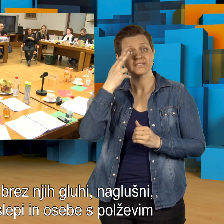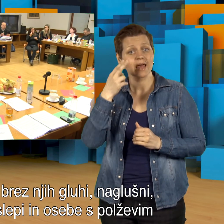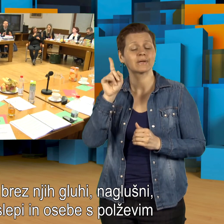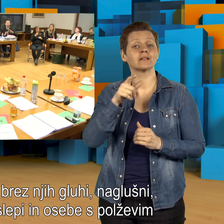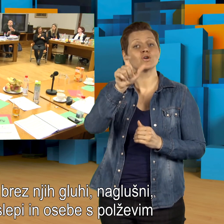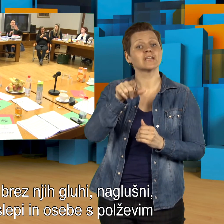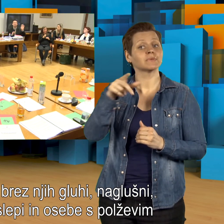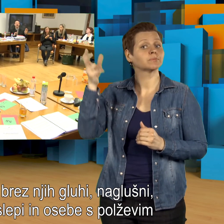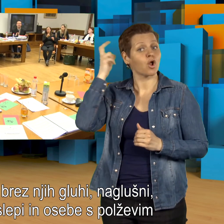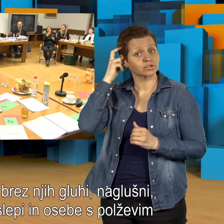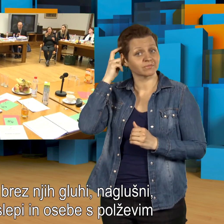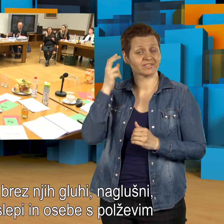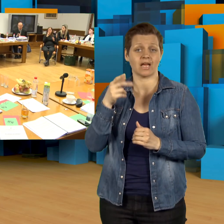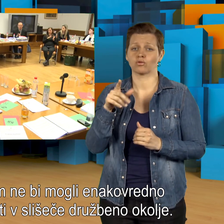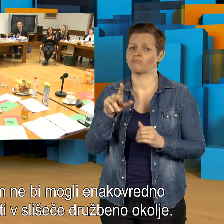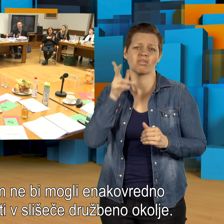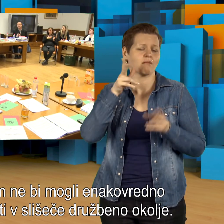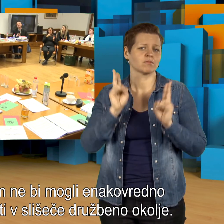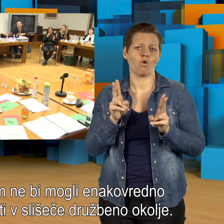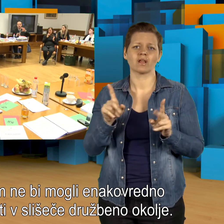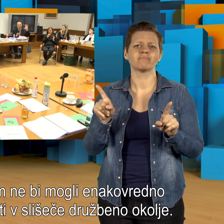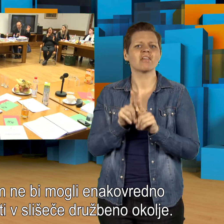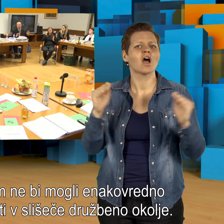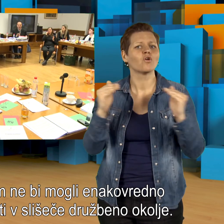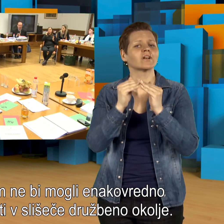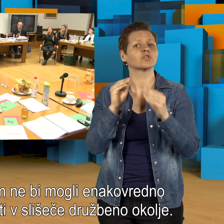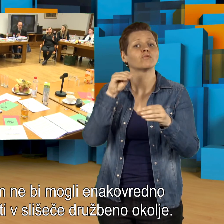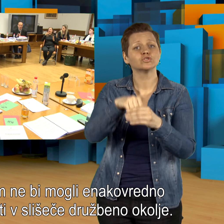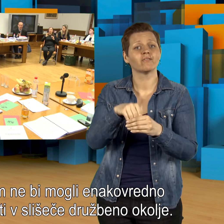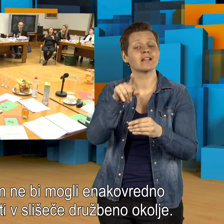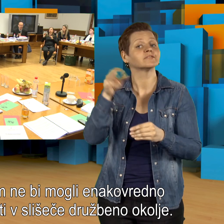ne bi mogli enakovredno vključevati v slišeče družbeno okolje.